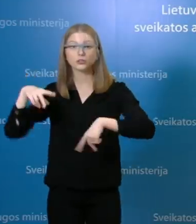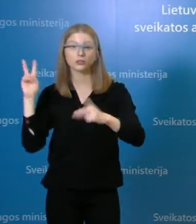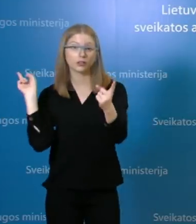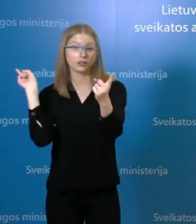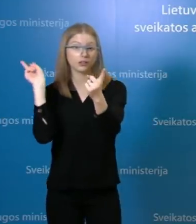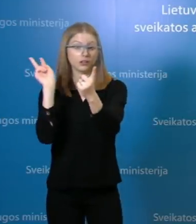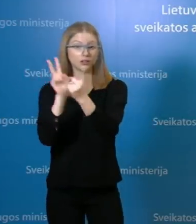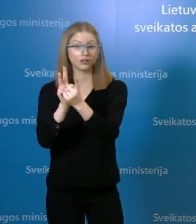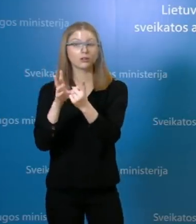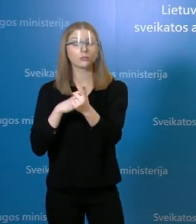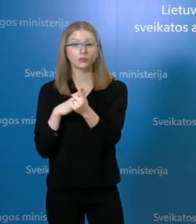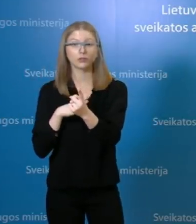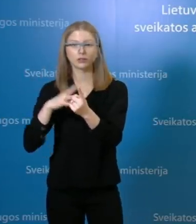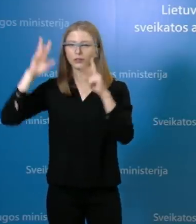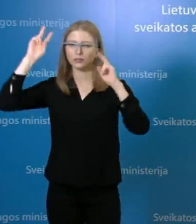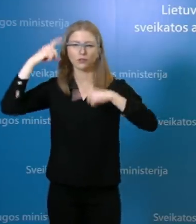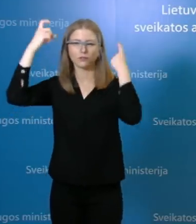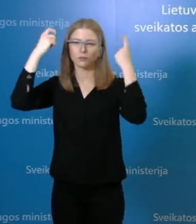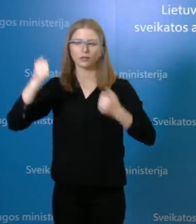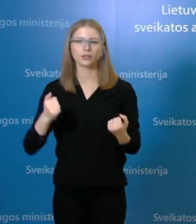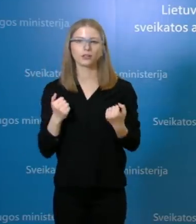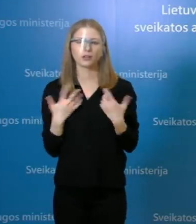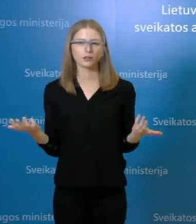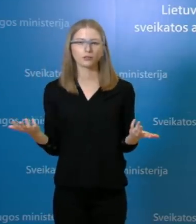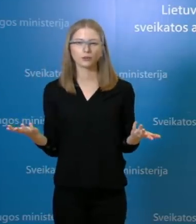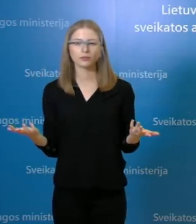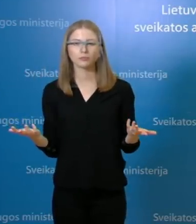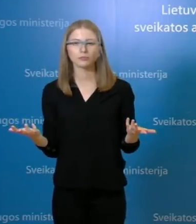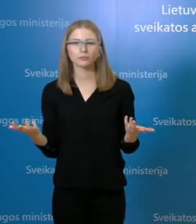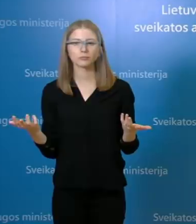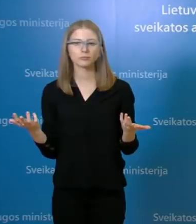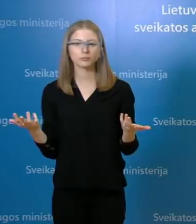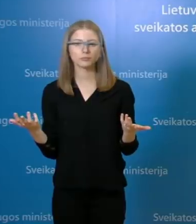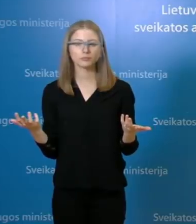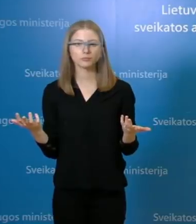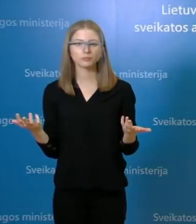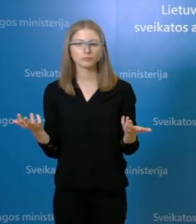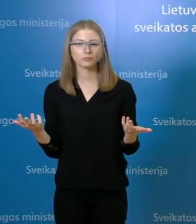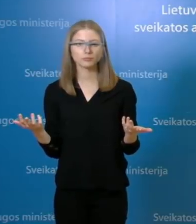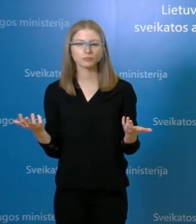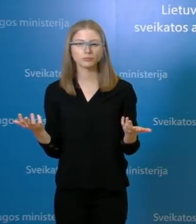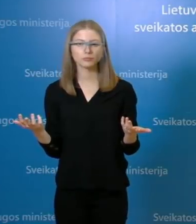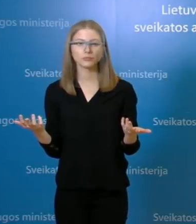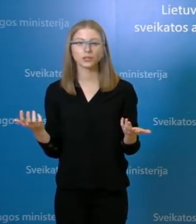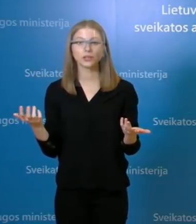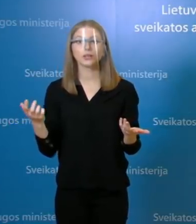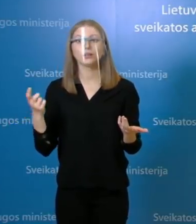susitikusios tai neoficialio aplinkoje arba buvo susitikusios su žmogum sergančiu COVID-19 liga be asmeninio apsaugos